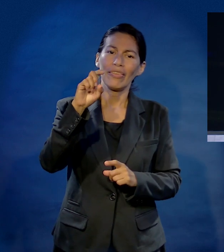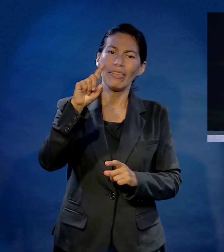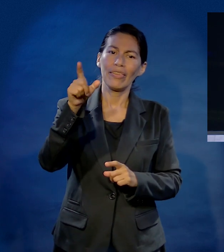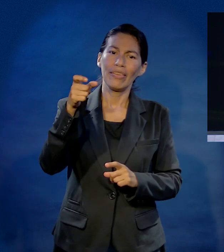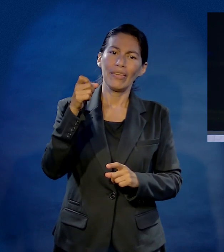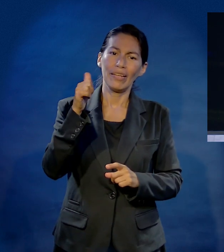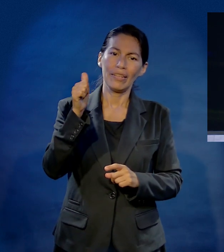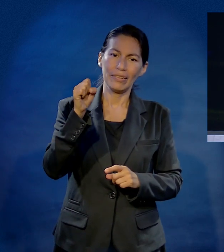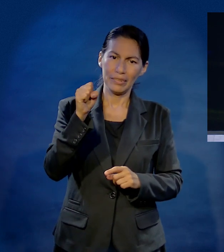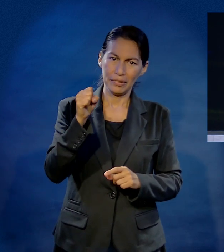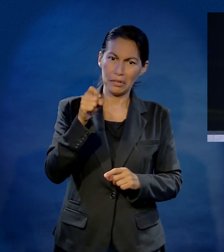reunión,